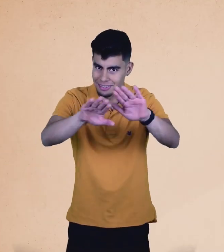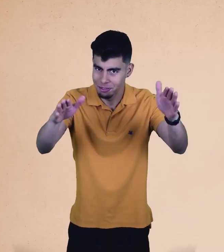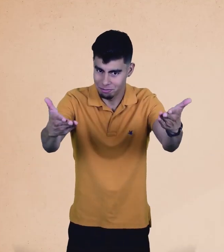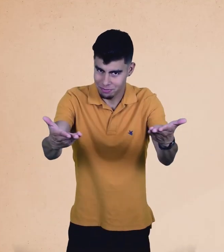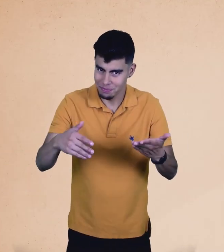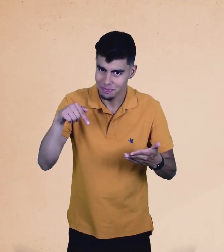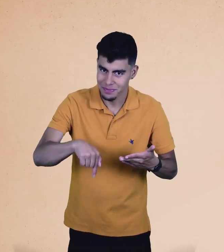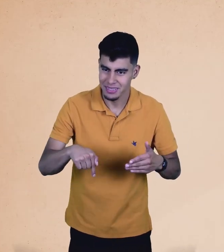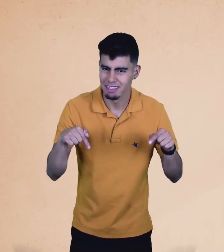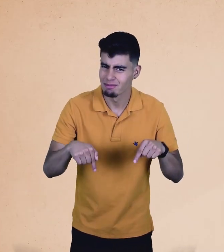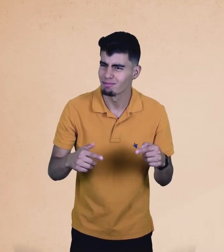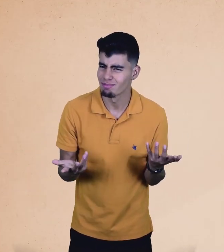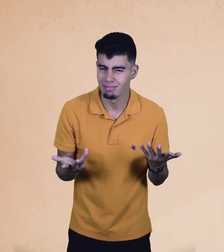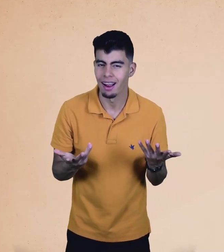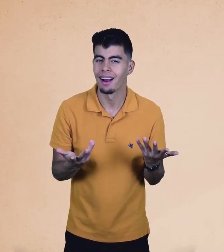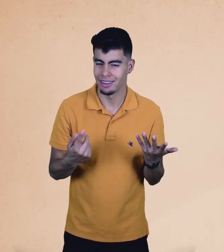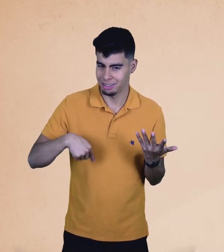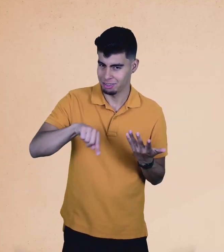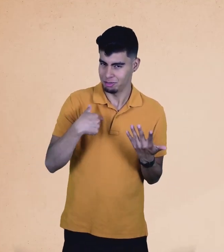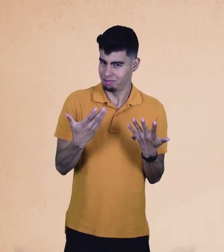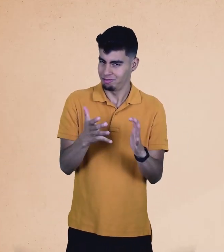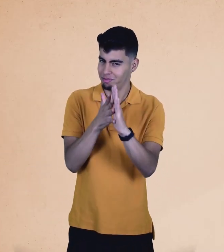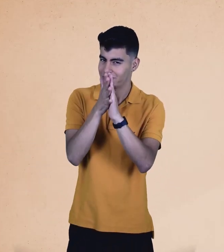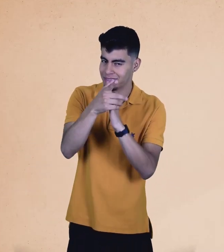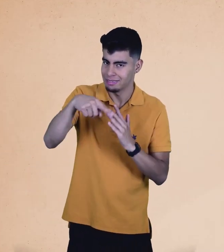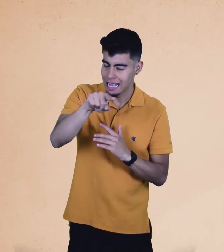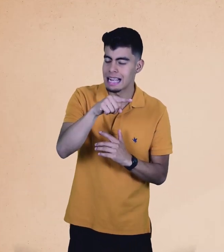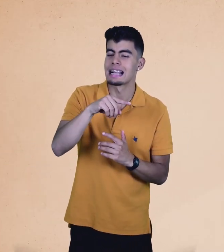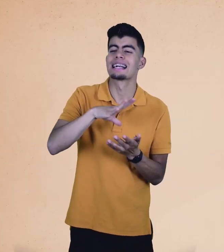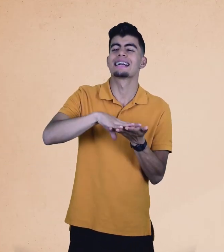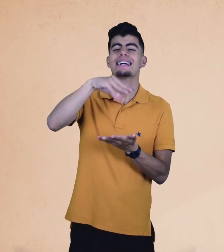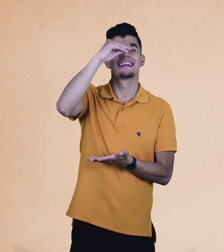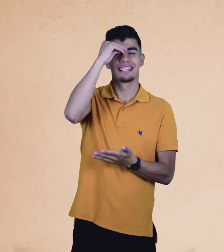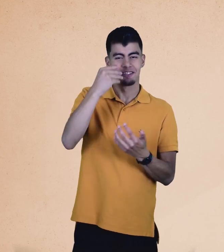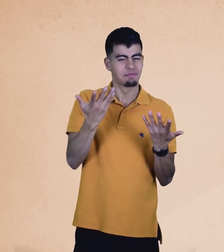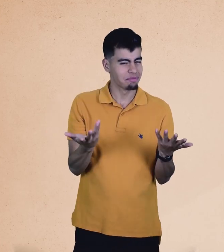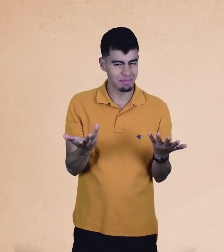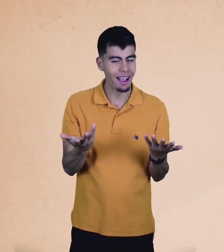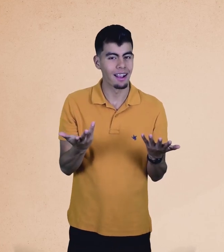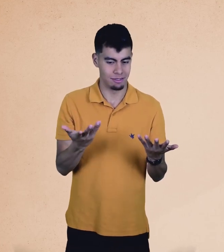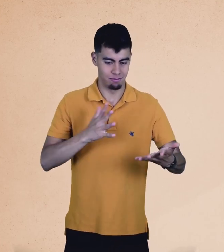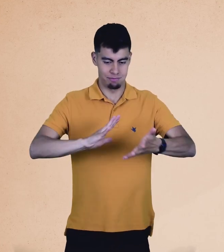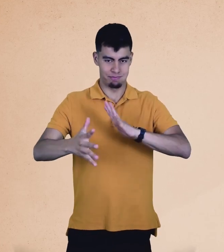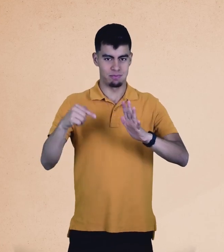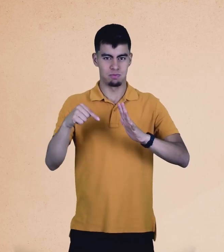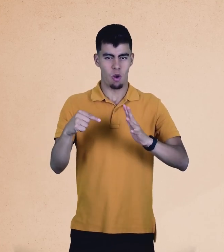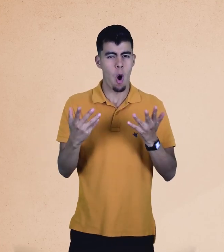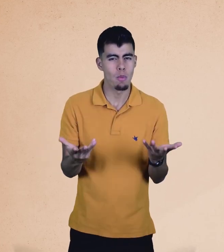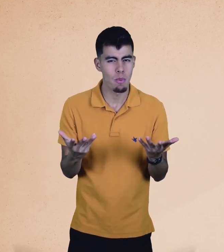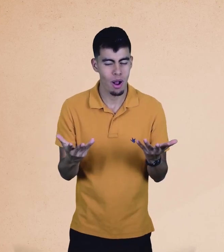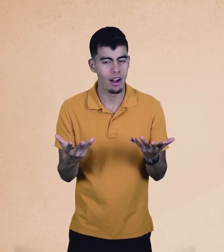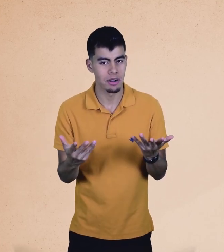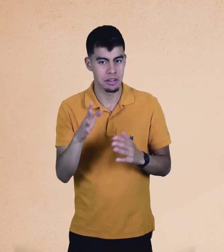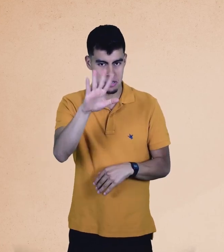Hey, bienvenidos a este espacio que está hecho para que aprendan un poquito de lengua de señas. Para empezar les voy a mostrar unas imágenes.